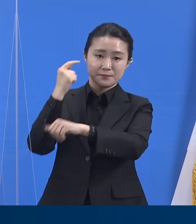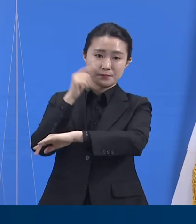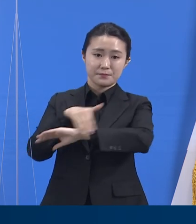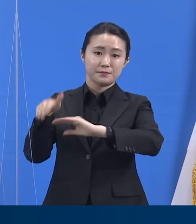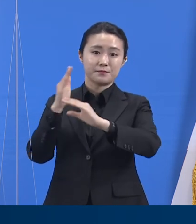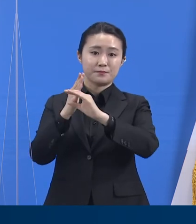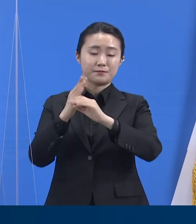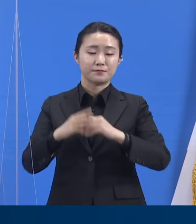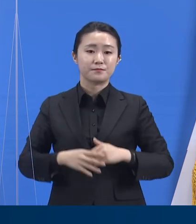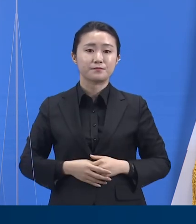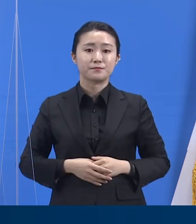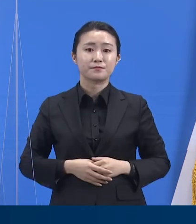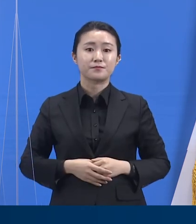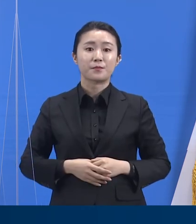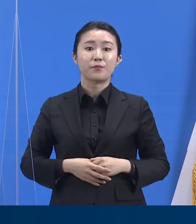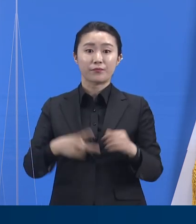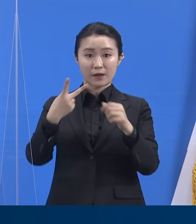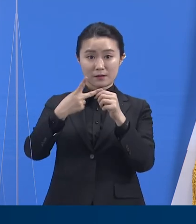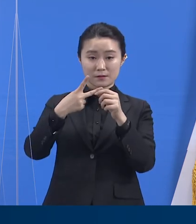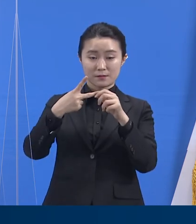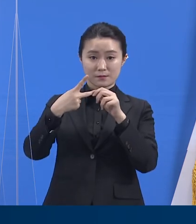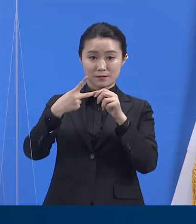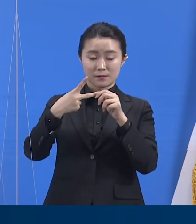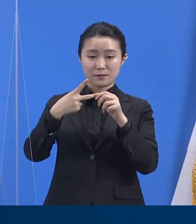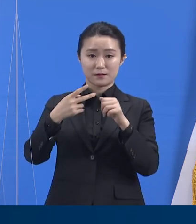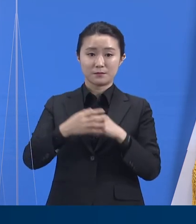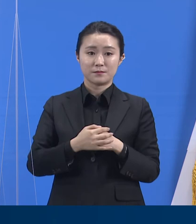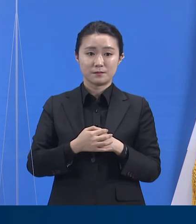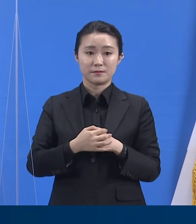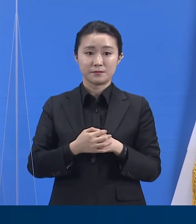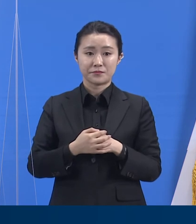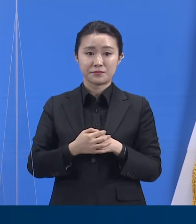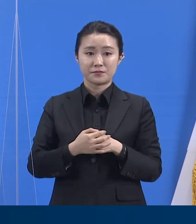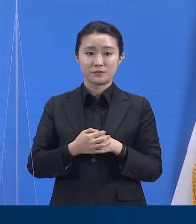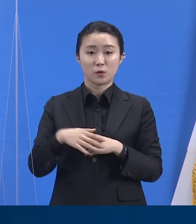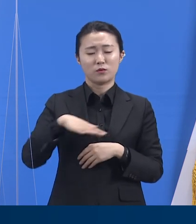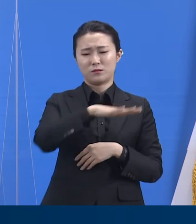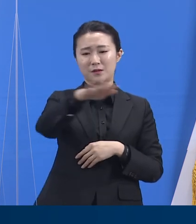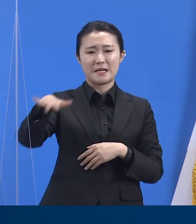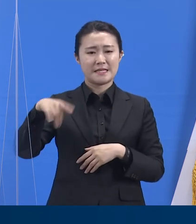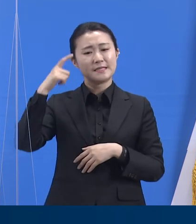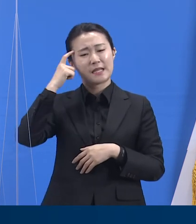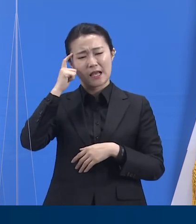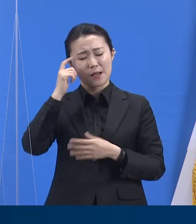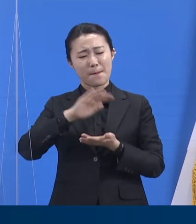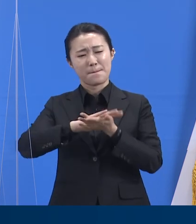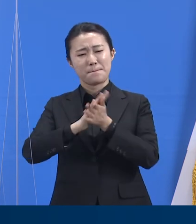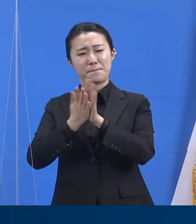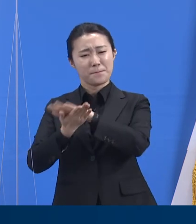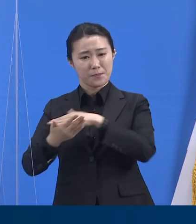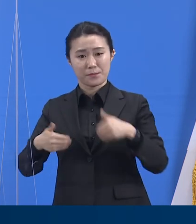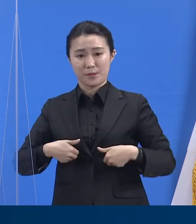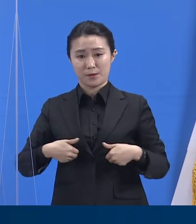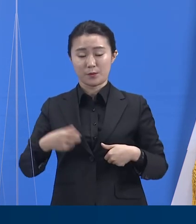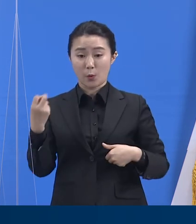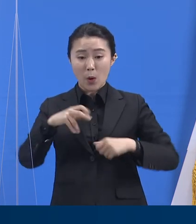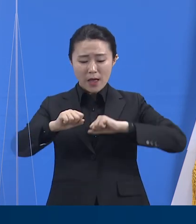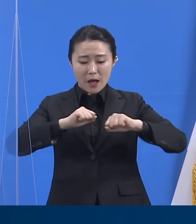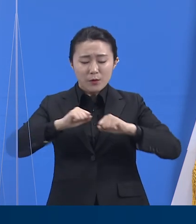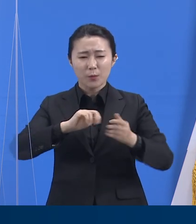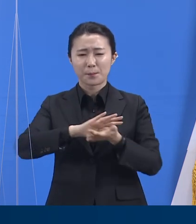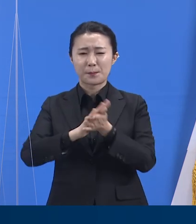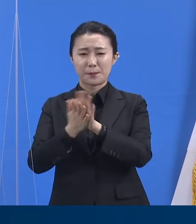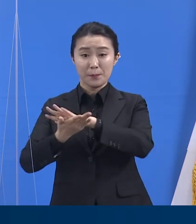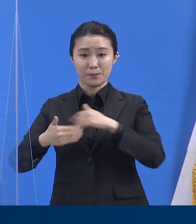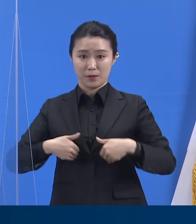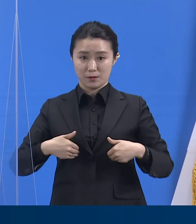다른 하나는 공동체 구성원들의 인식 전환과 행동 변화를 끌어내는 것입니다. 경기도는